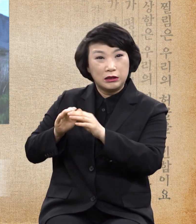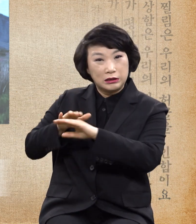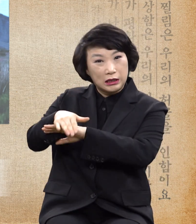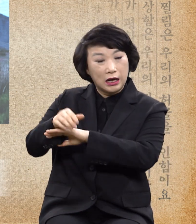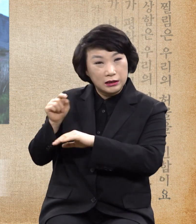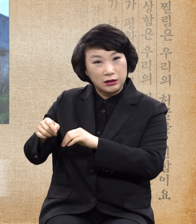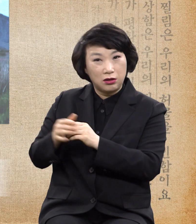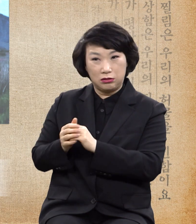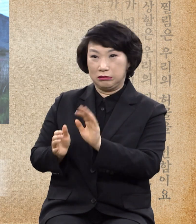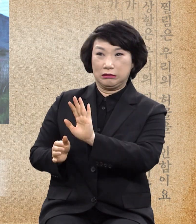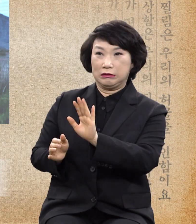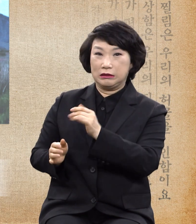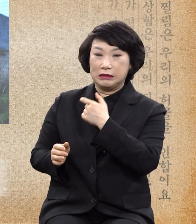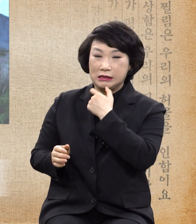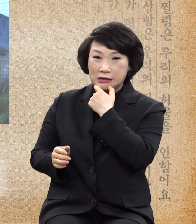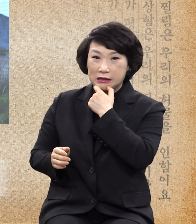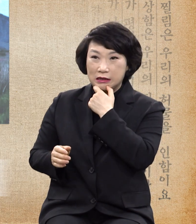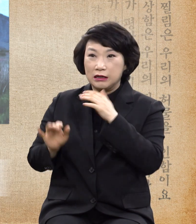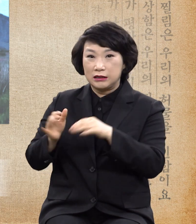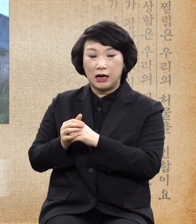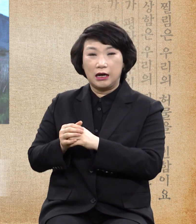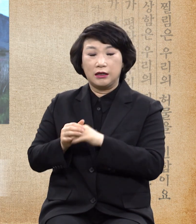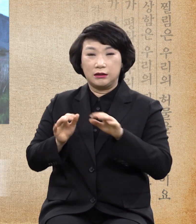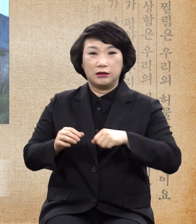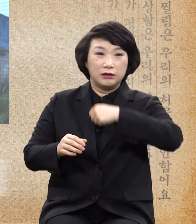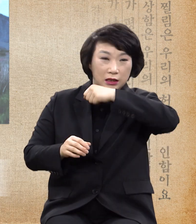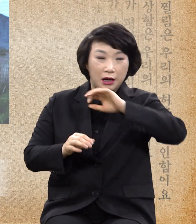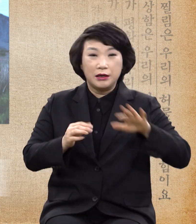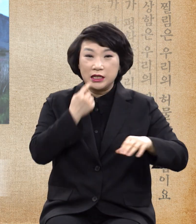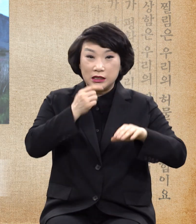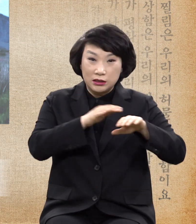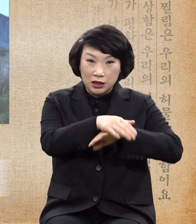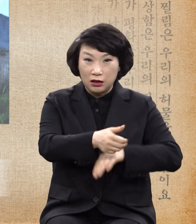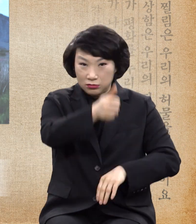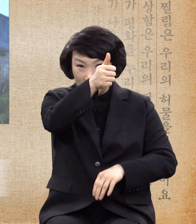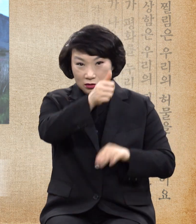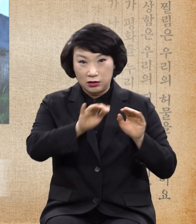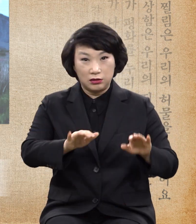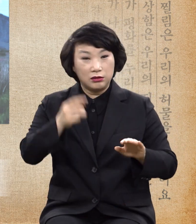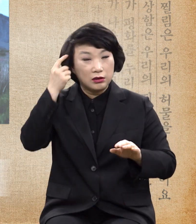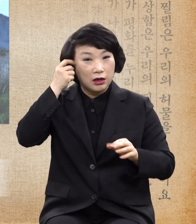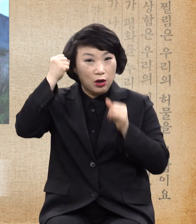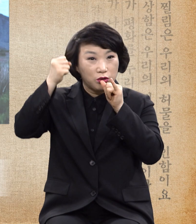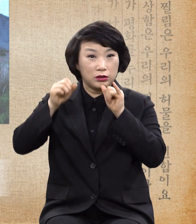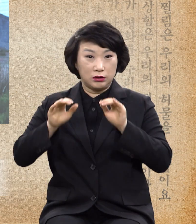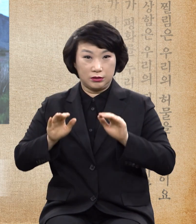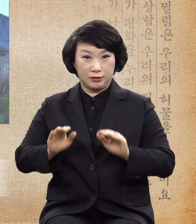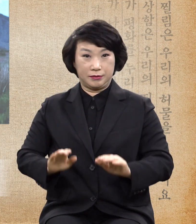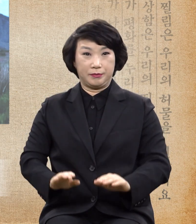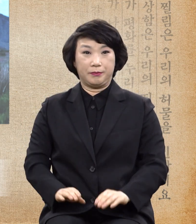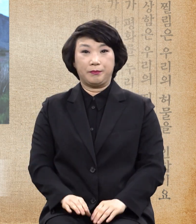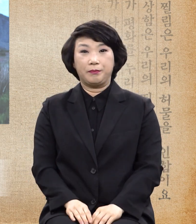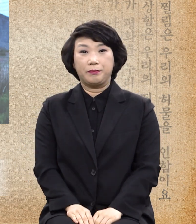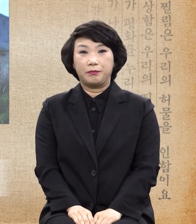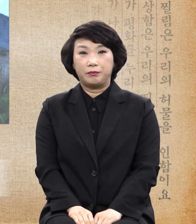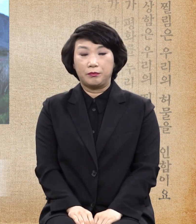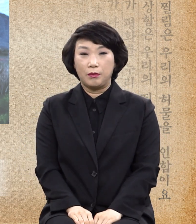민주주의가 나는 좋다 지금 이러고 있는 상황입니다 근데 우리는